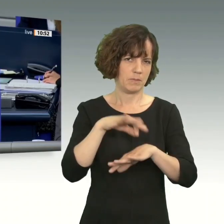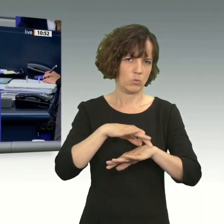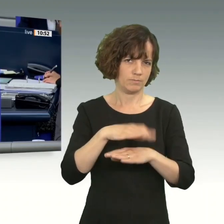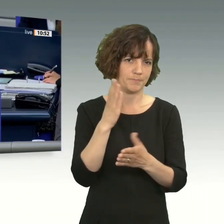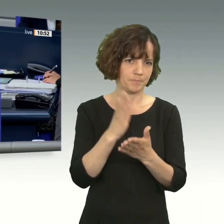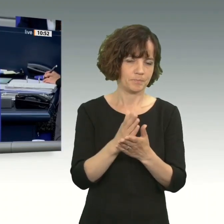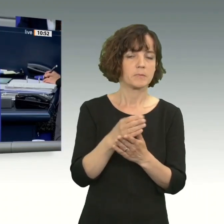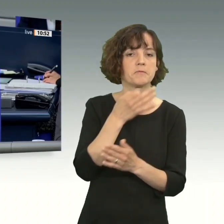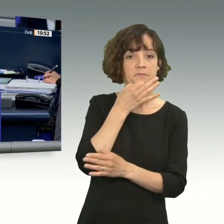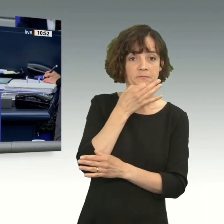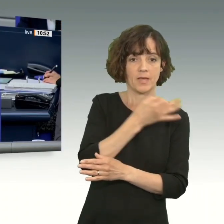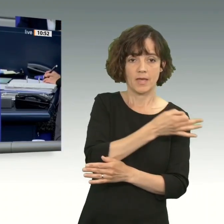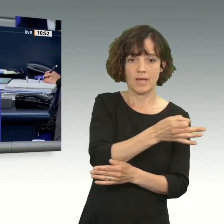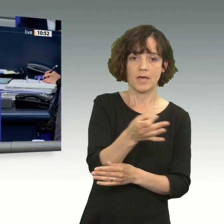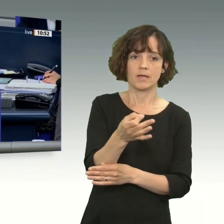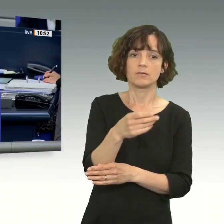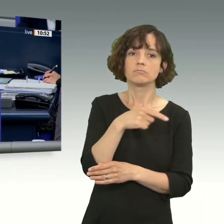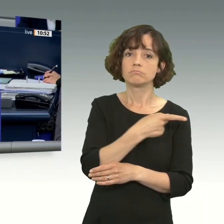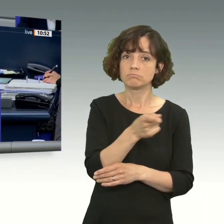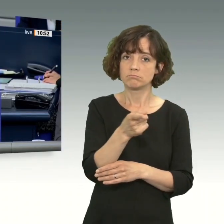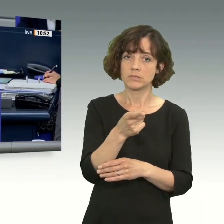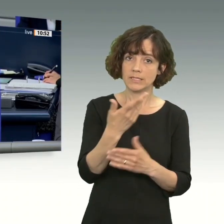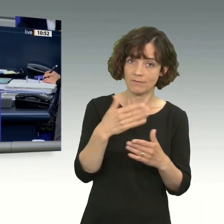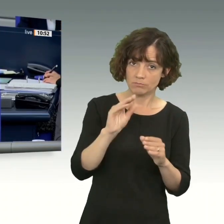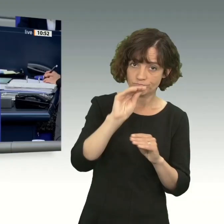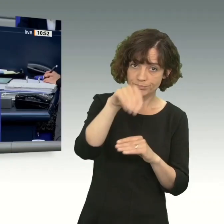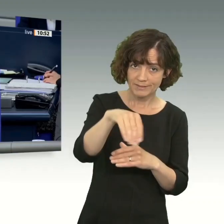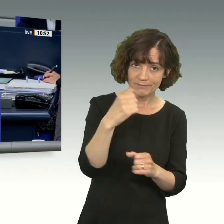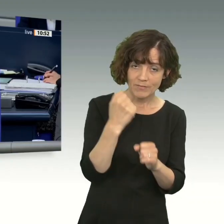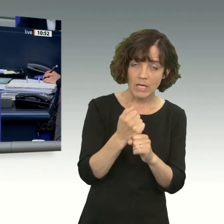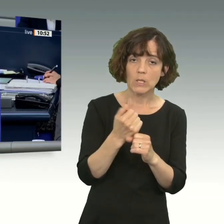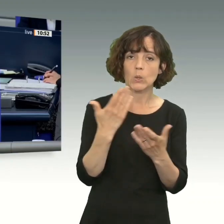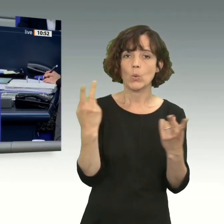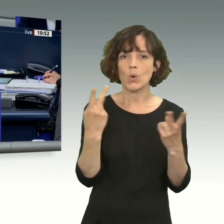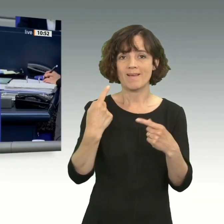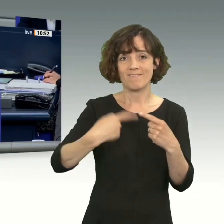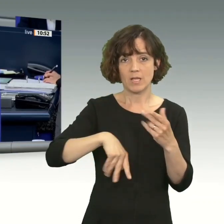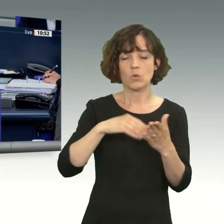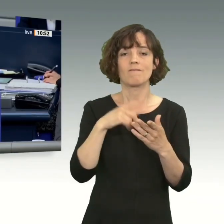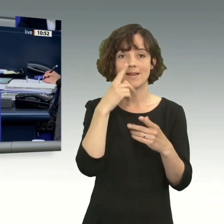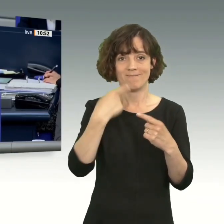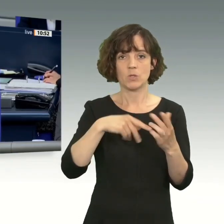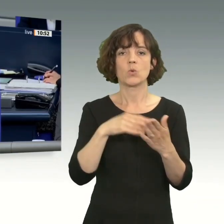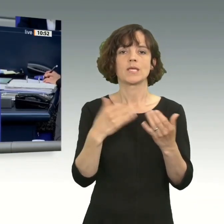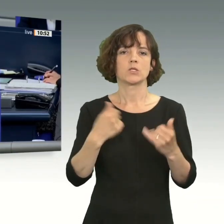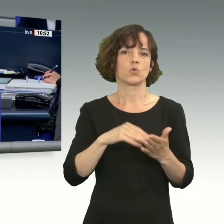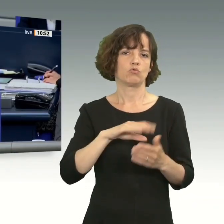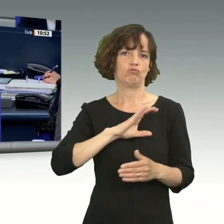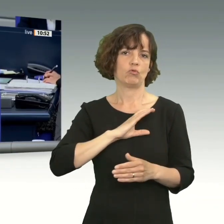möchte ich noch fragen, gibt es ein Mitglied im Hause, das noch nicht abgestimmt hat? Dann haben Sie jetzt noch die Möglichkeit dazu.